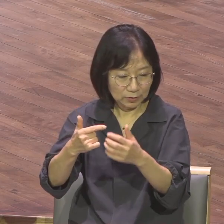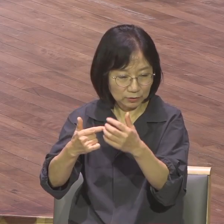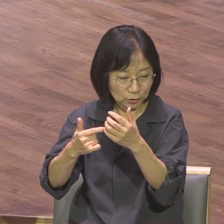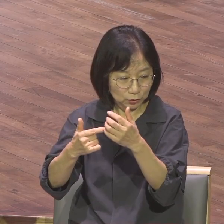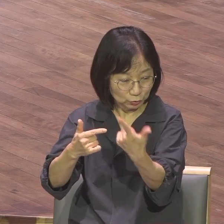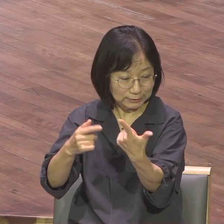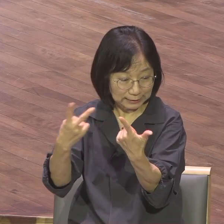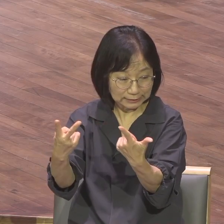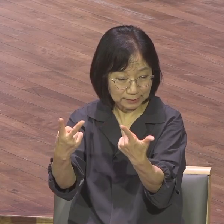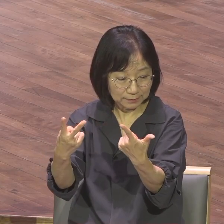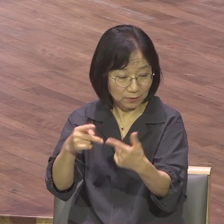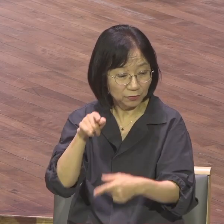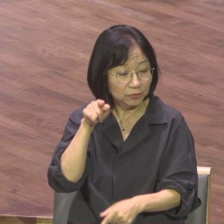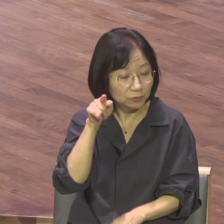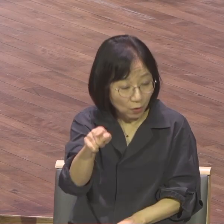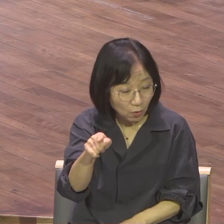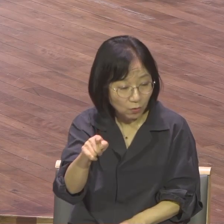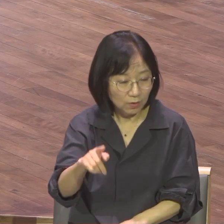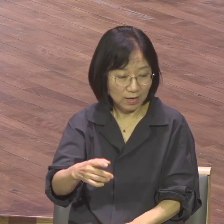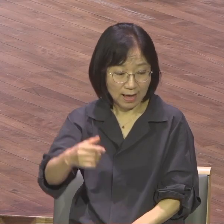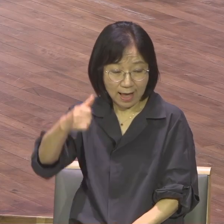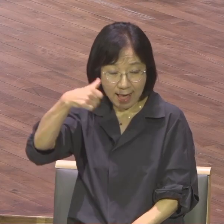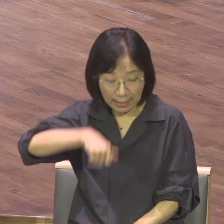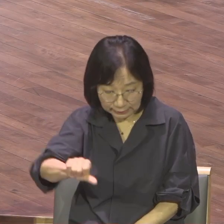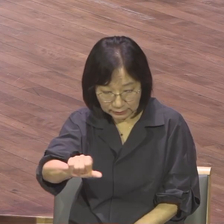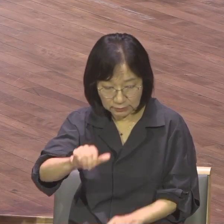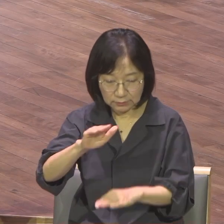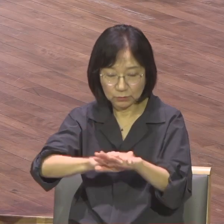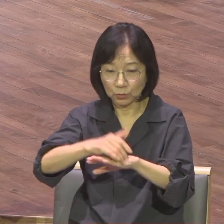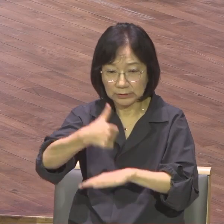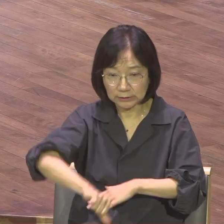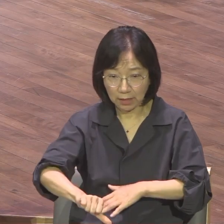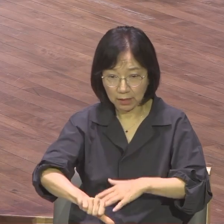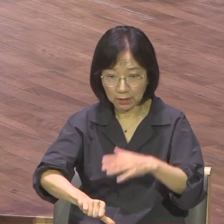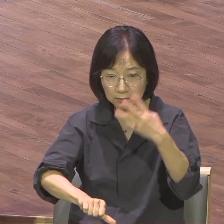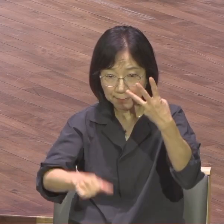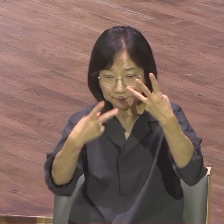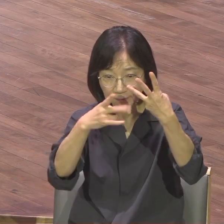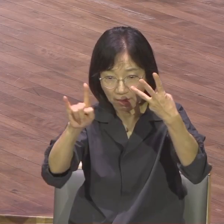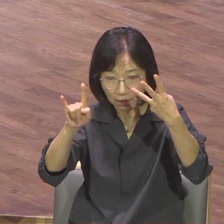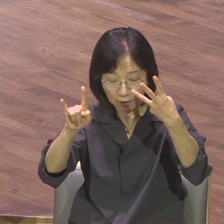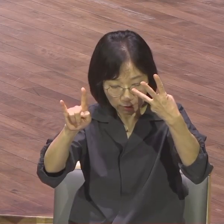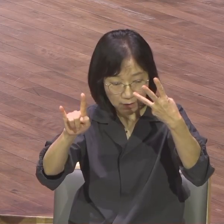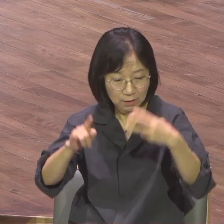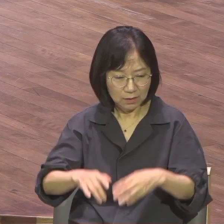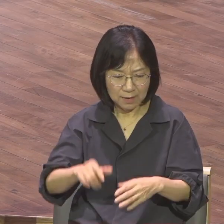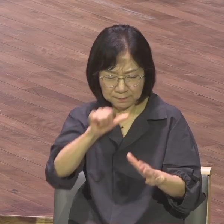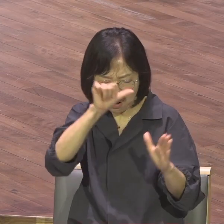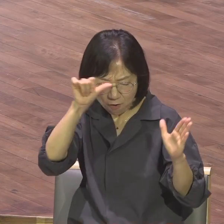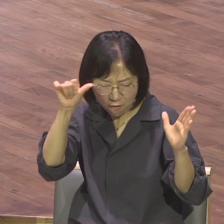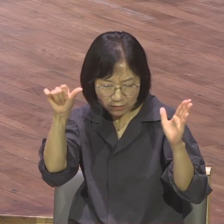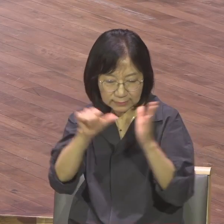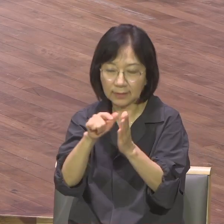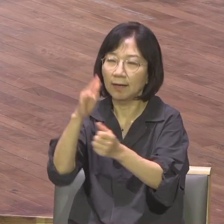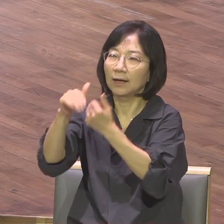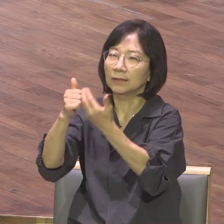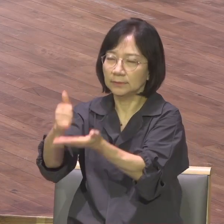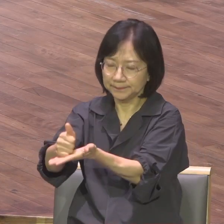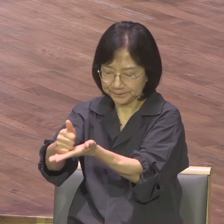손자들 삼대를 얘기합니다 너와 내 아들과 내 손자들이 평생에 내 하나님 요하를 경애하며 내가 너에게 명한 그